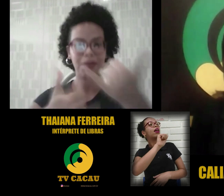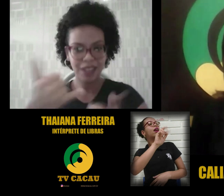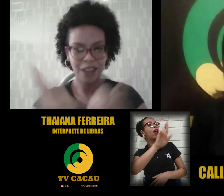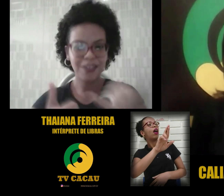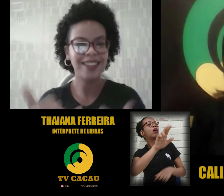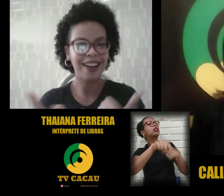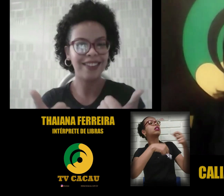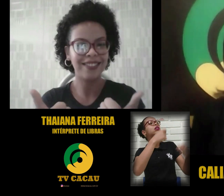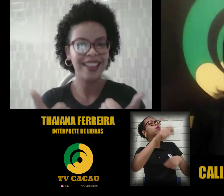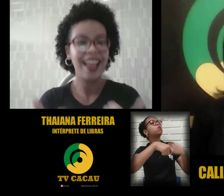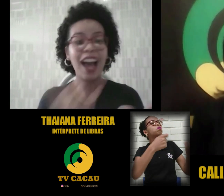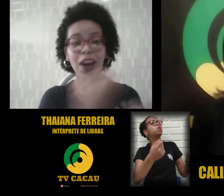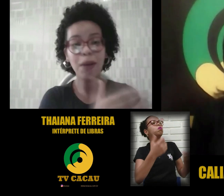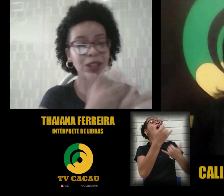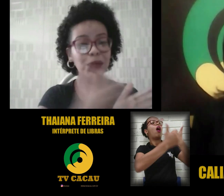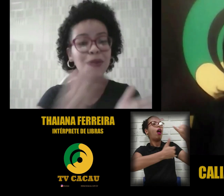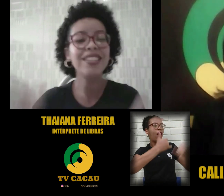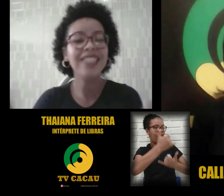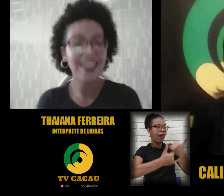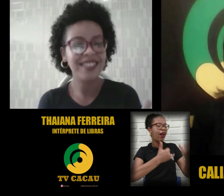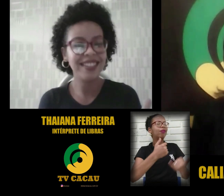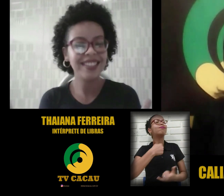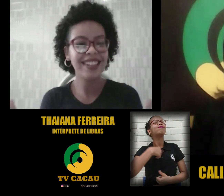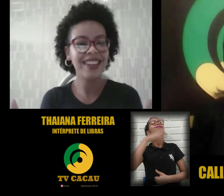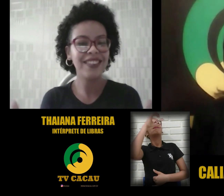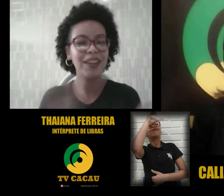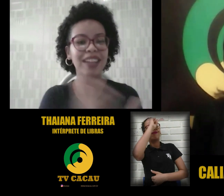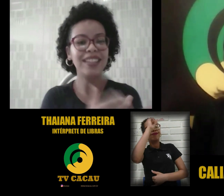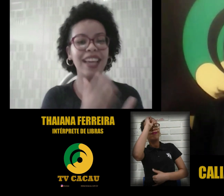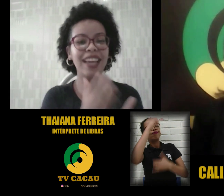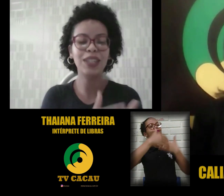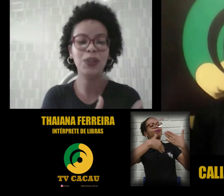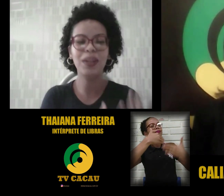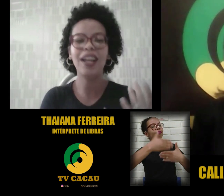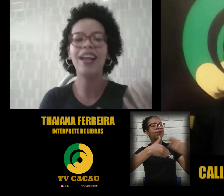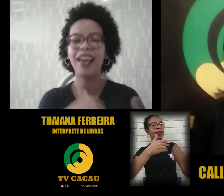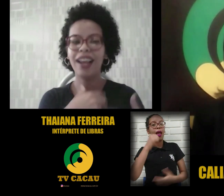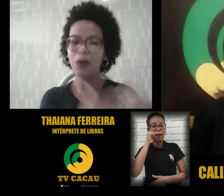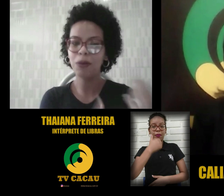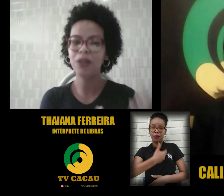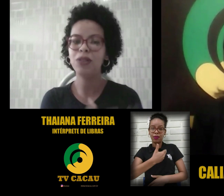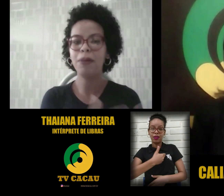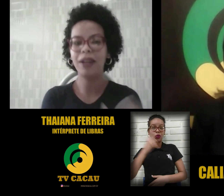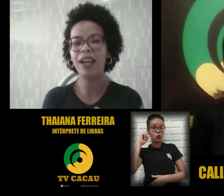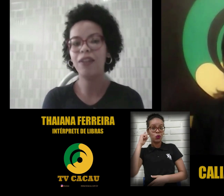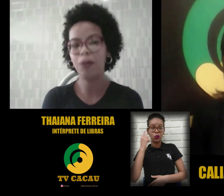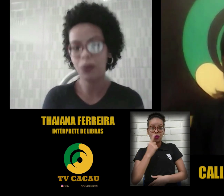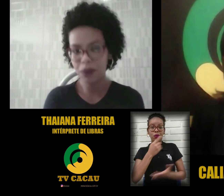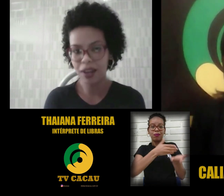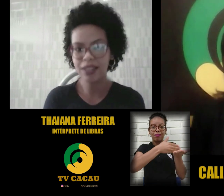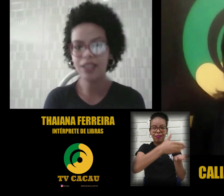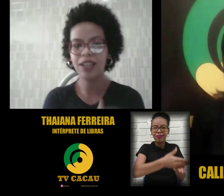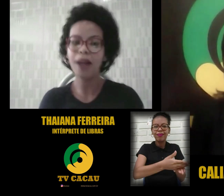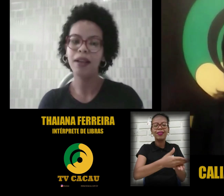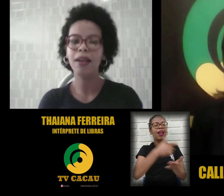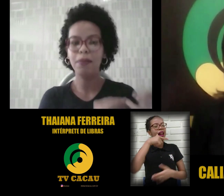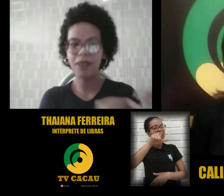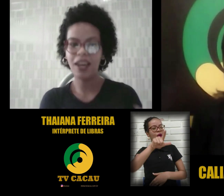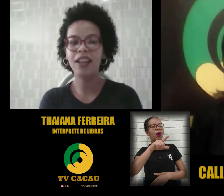me ensinar o sinal. Aí, eu aprendi muito sinal assim, entendeu? Porque essa surda, ela começou a aprender a língua portuguesa já pequena,